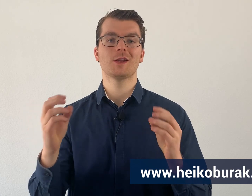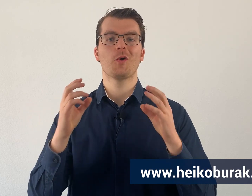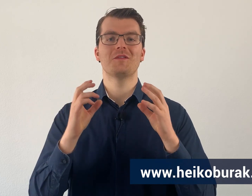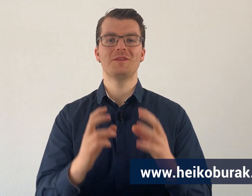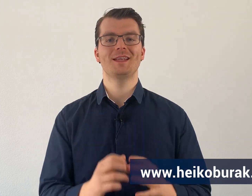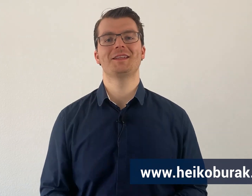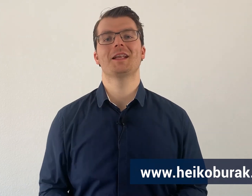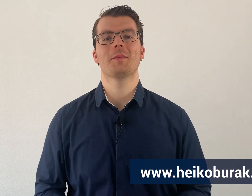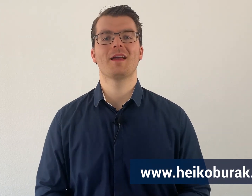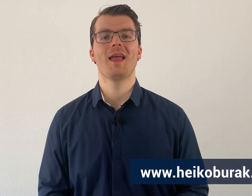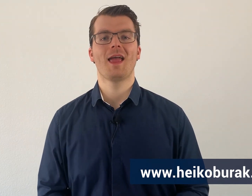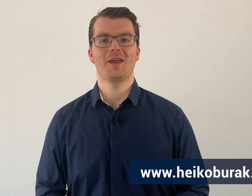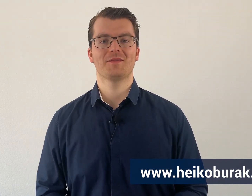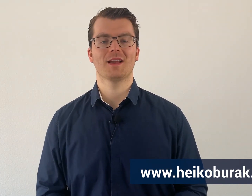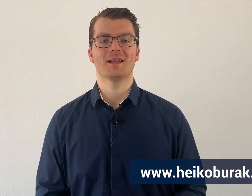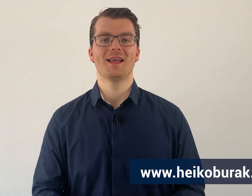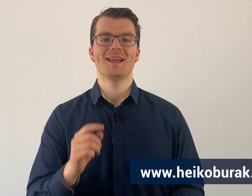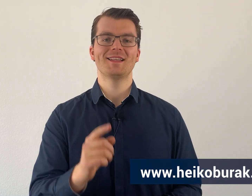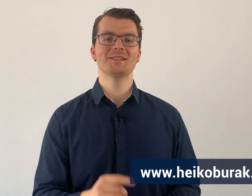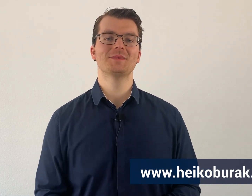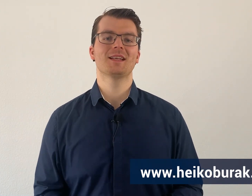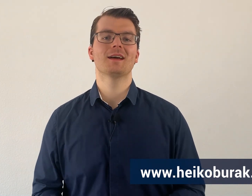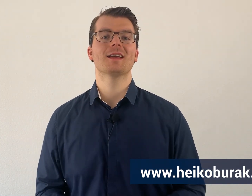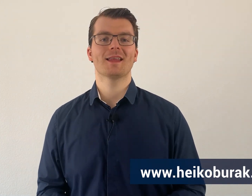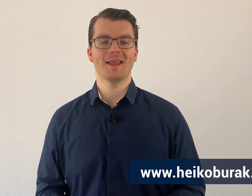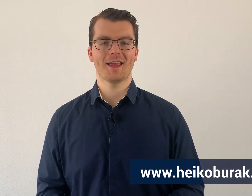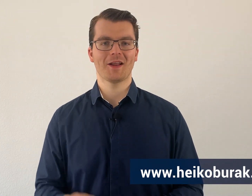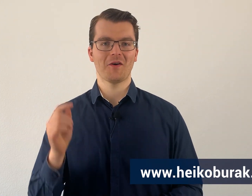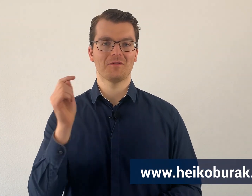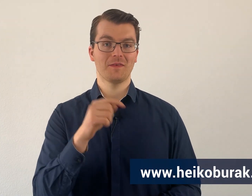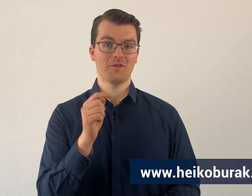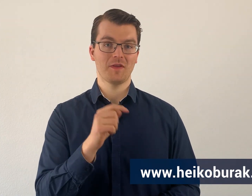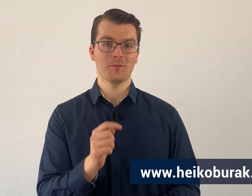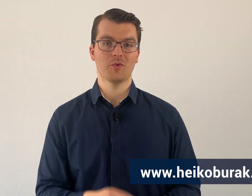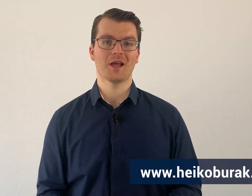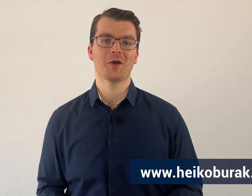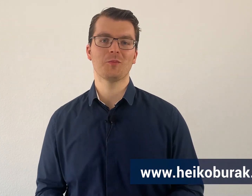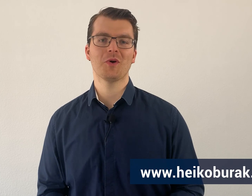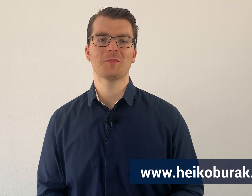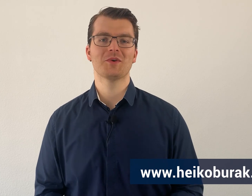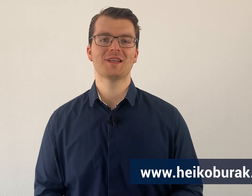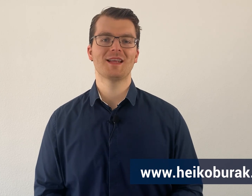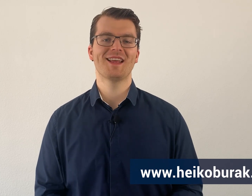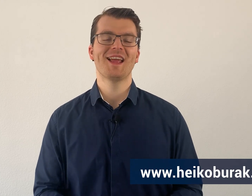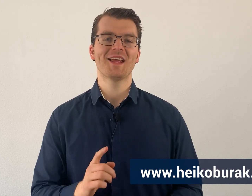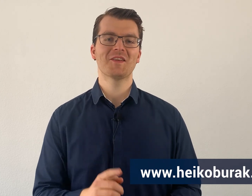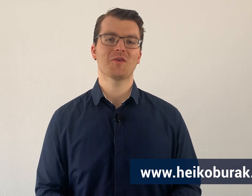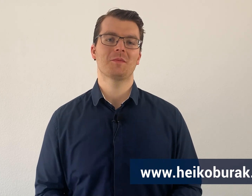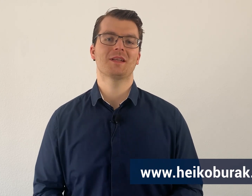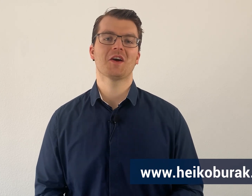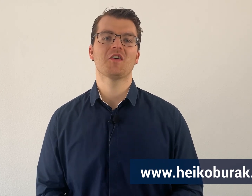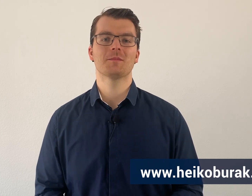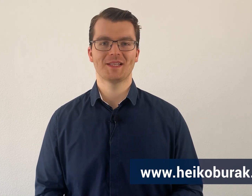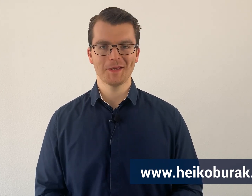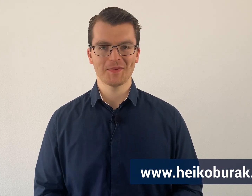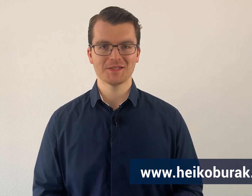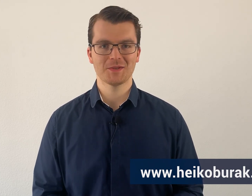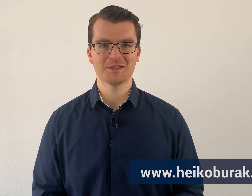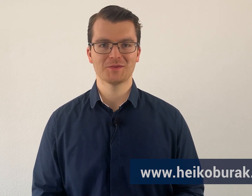und wie ich dir dabei helfen kann. In diesem Sinne, geh gerne auf www.heikoburach.de Ich freue mich darauf, mit dir persönlich zu